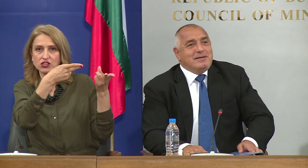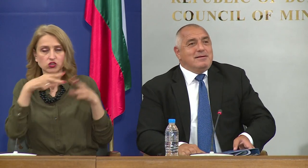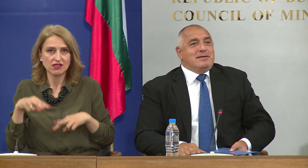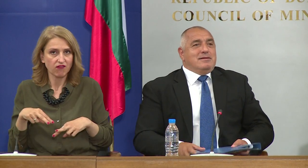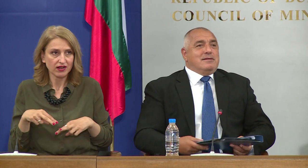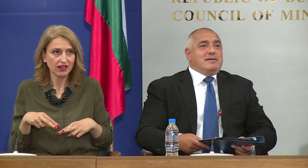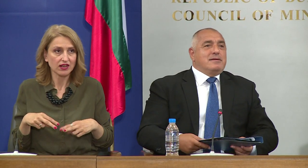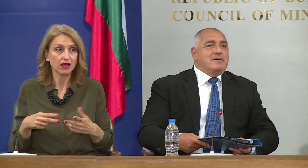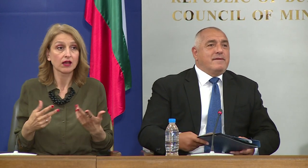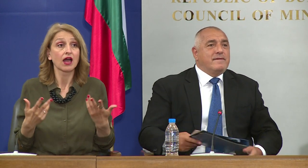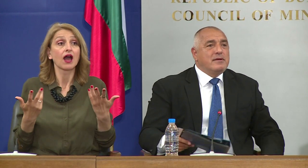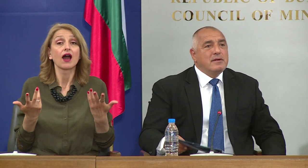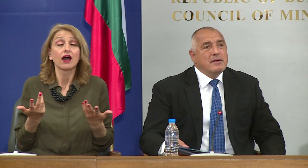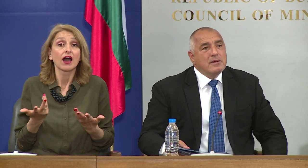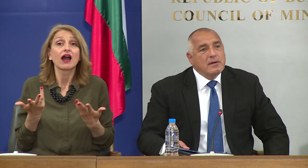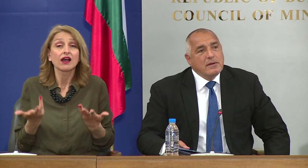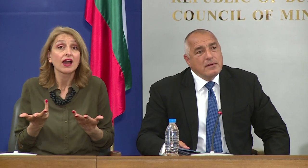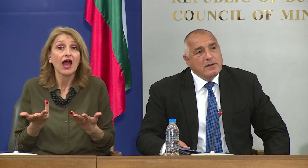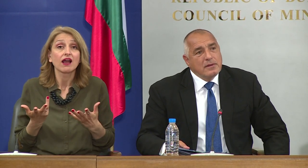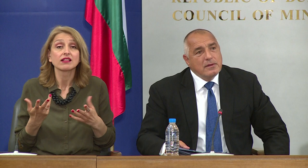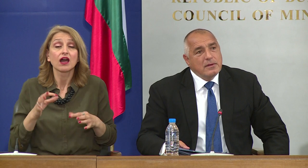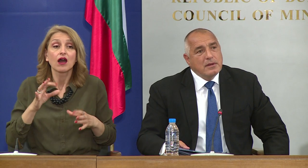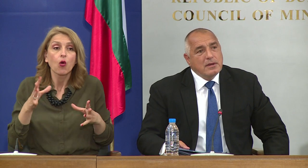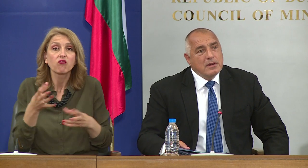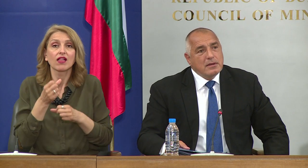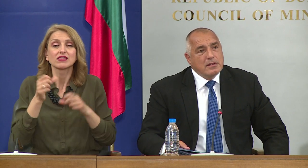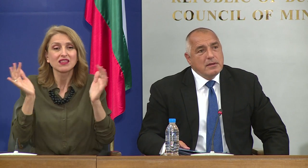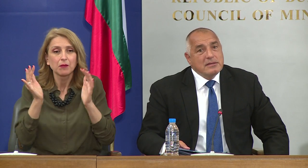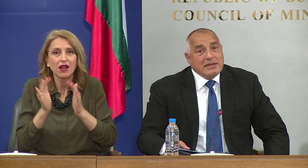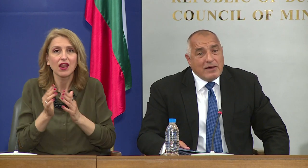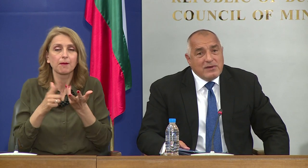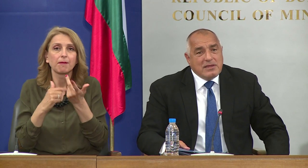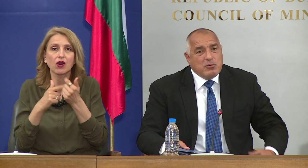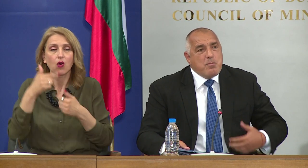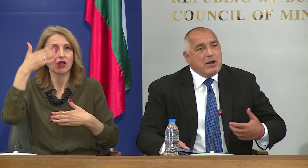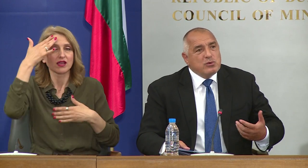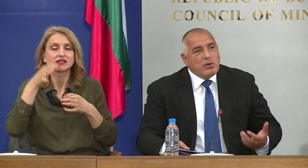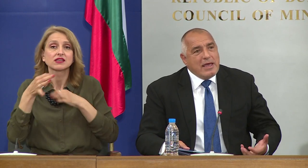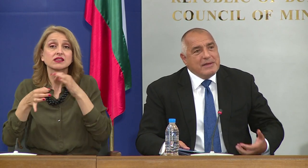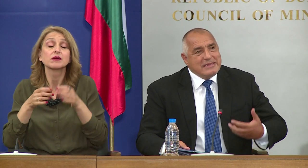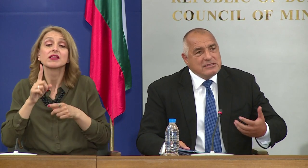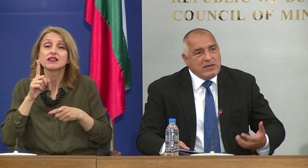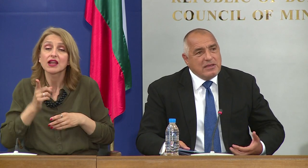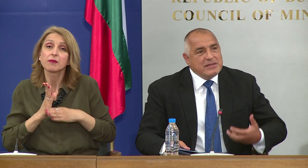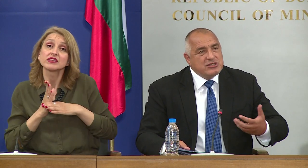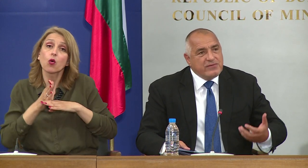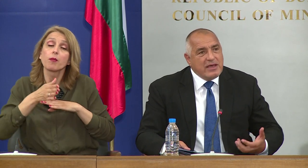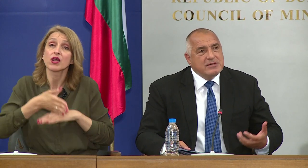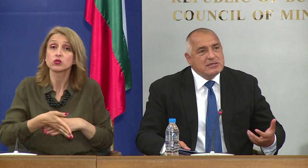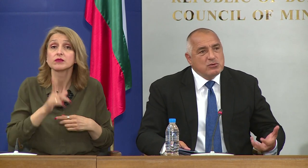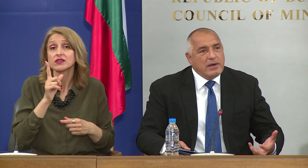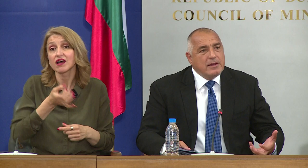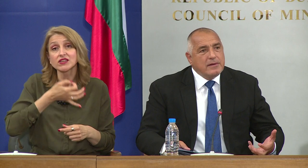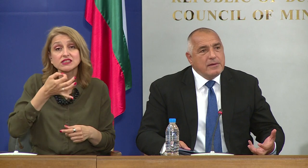А как да овладеем тогава толкова големия брой заразени? Трябва да го преодолееме, да свикнеме да